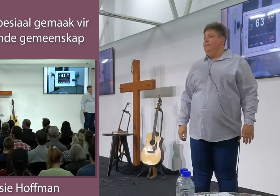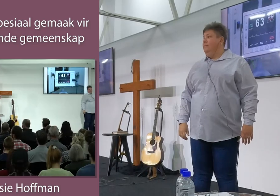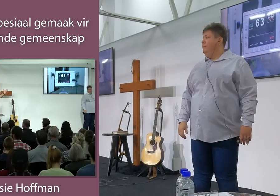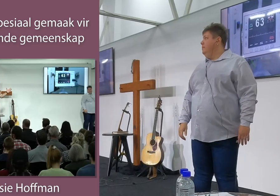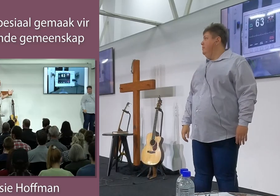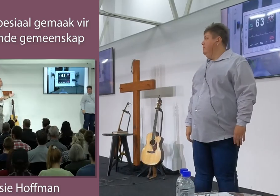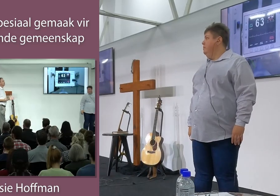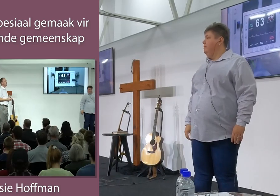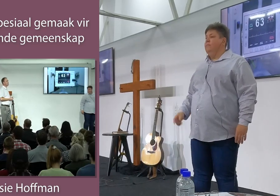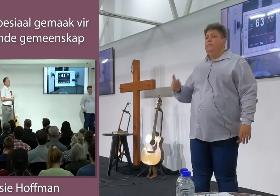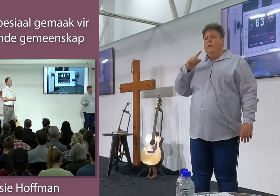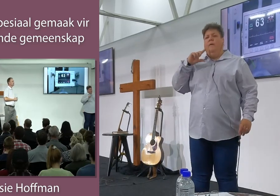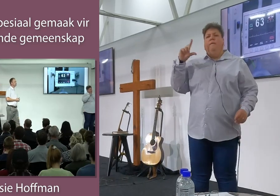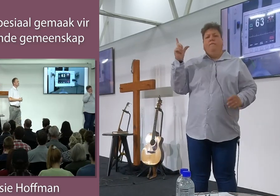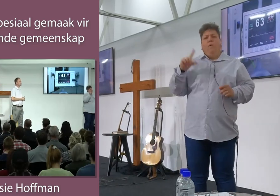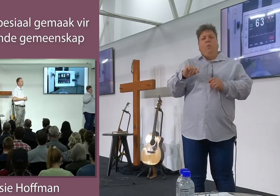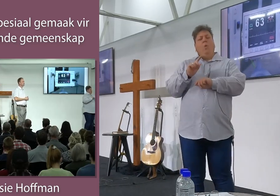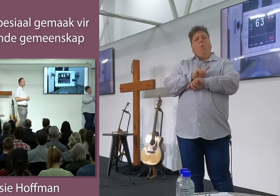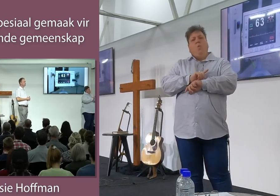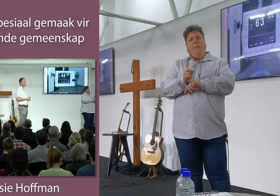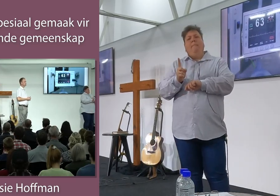Wat een wonderlijke oomlik,